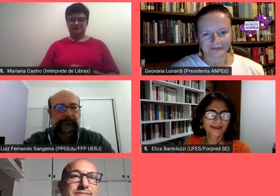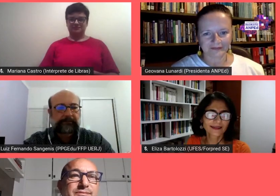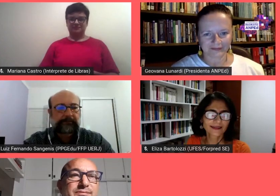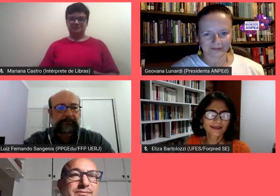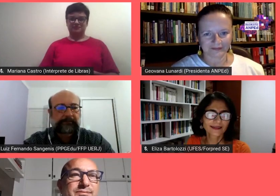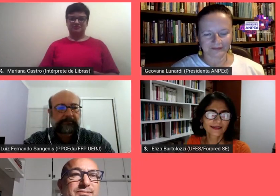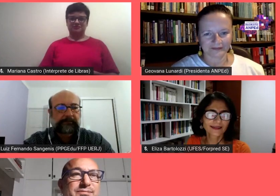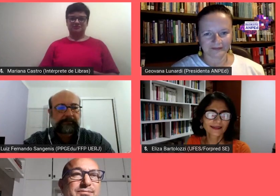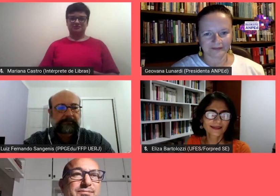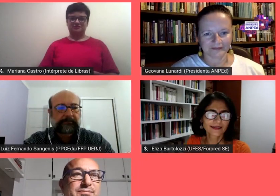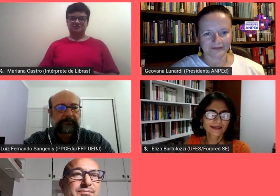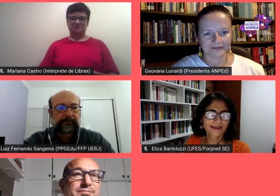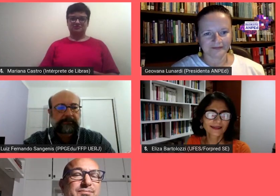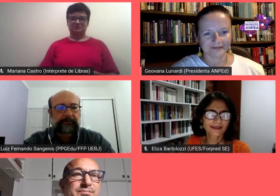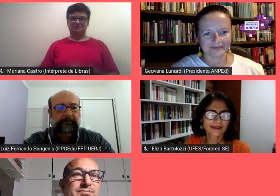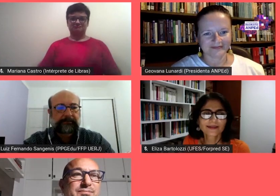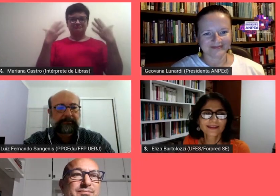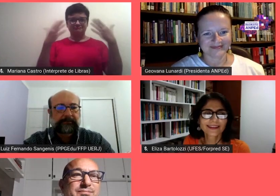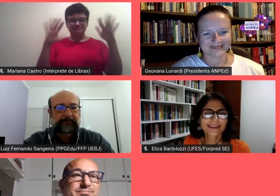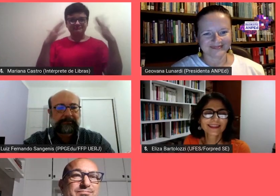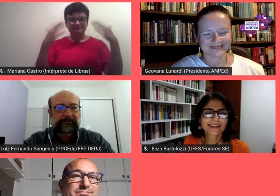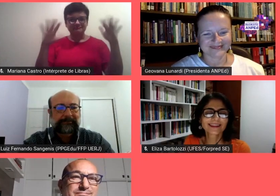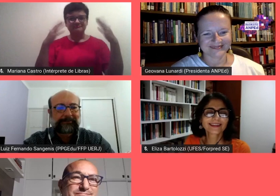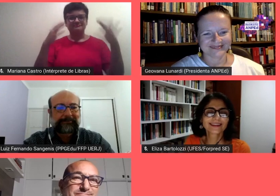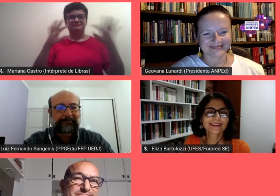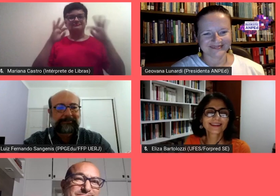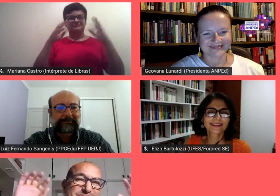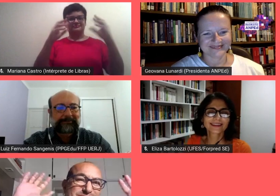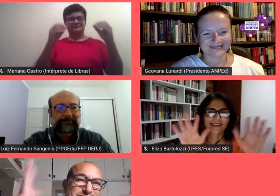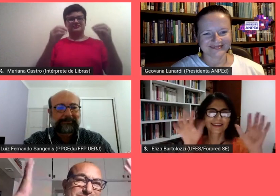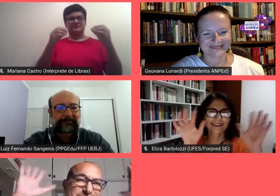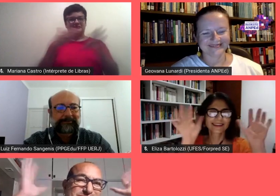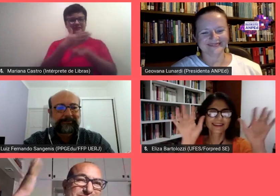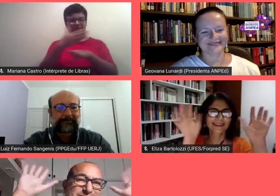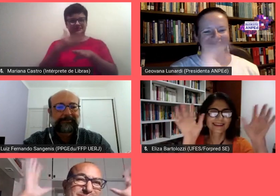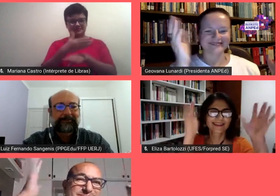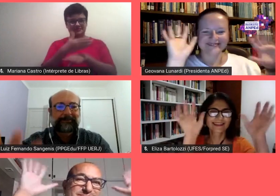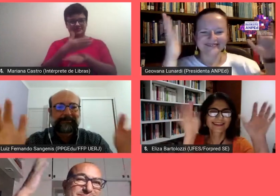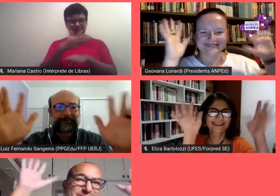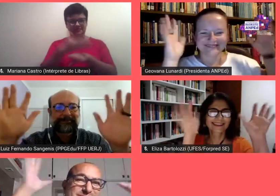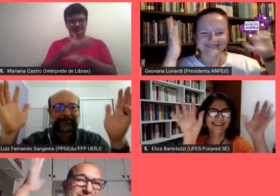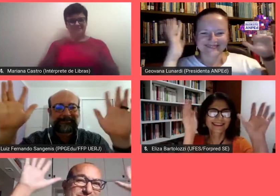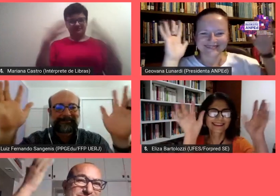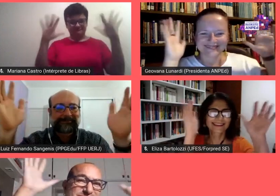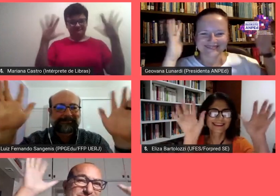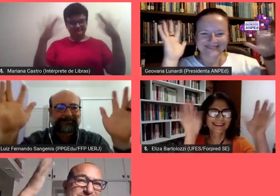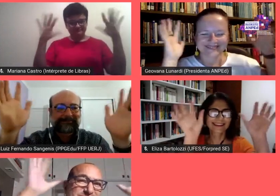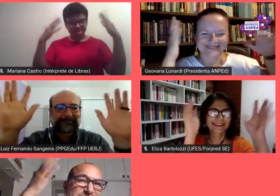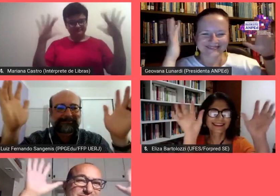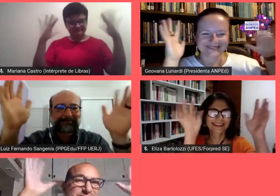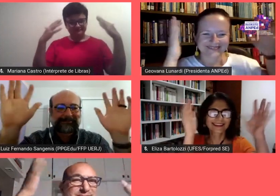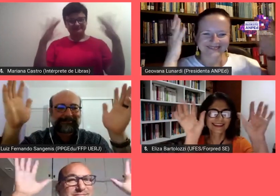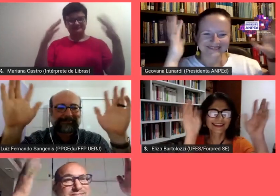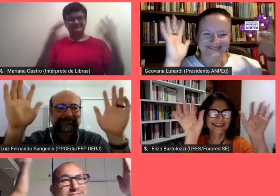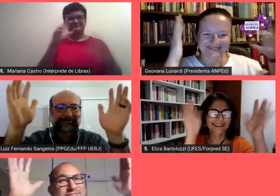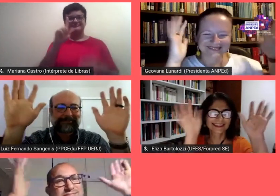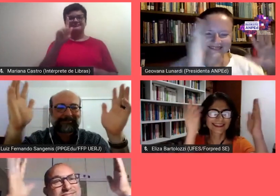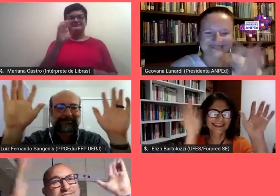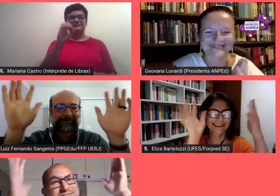um aplauso para todos os participantes dessa conferência né Giovana